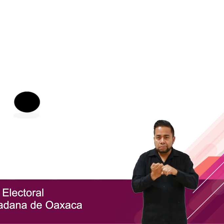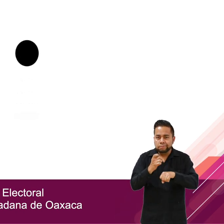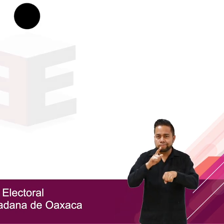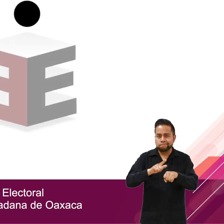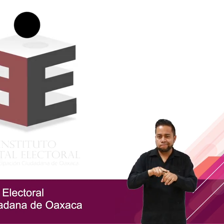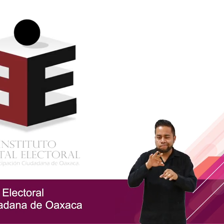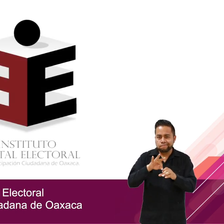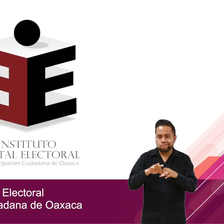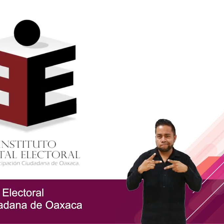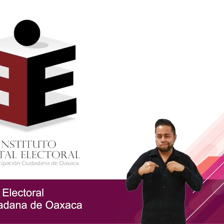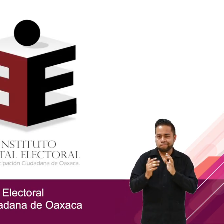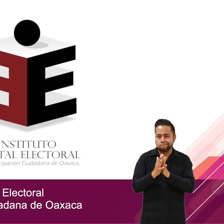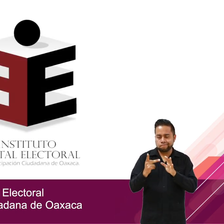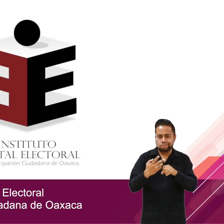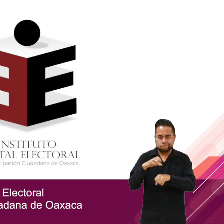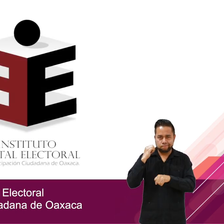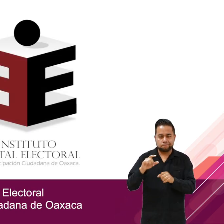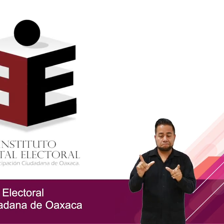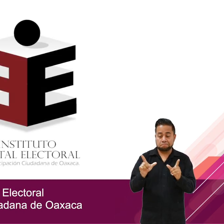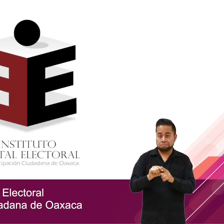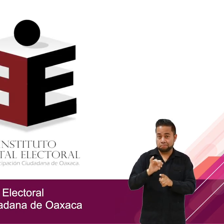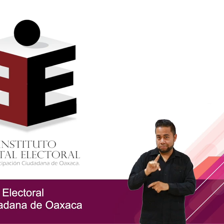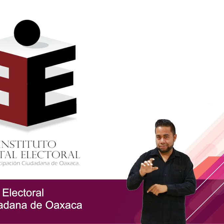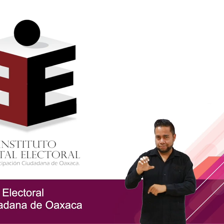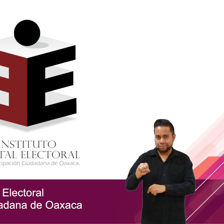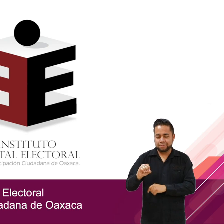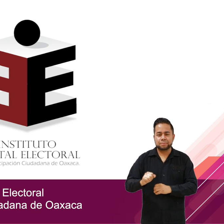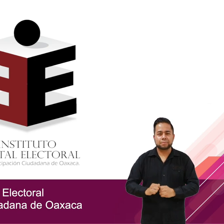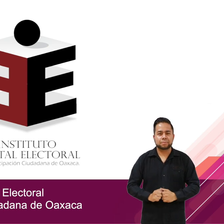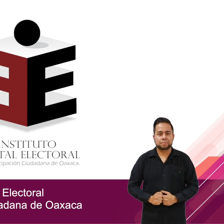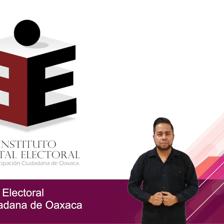Instituto Estatal Electoral y de Participación Ciudadana de Oaxaca.